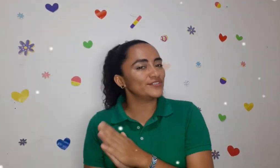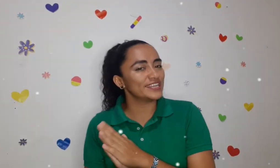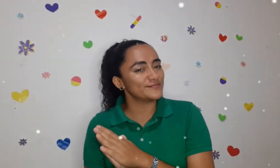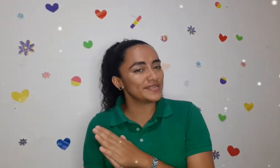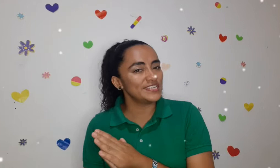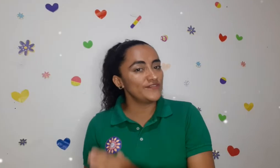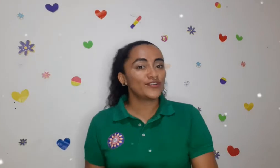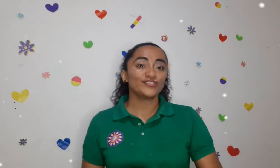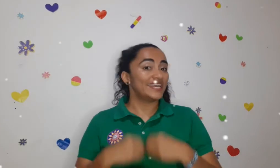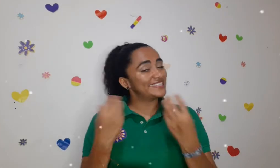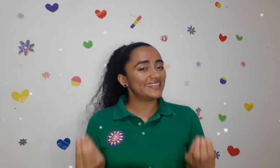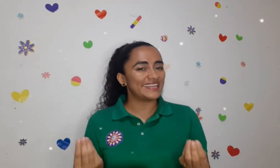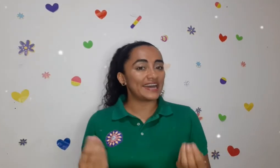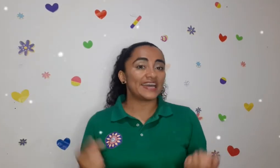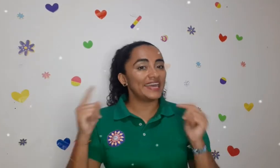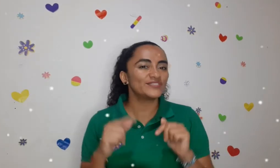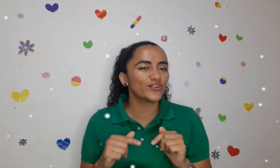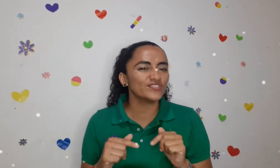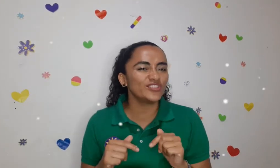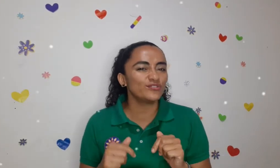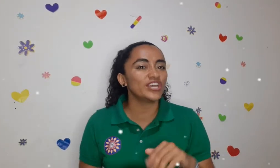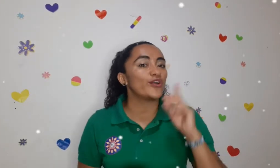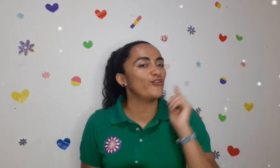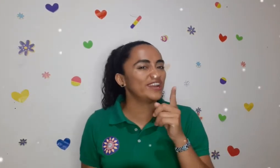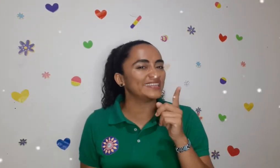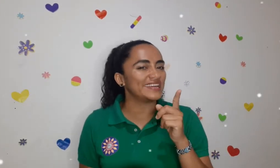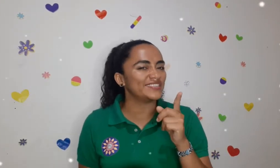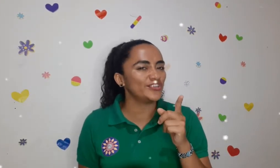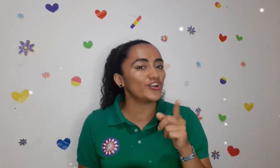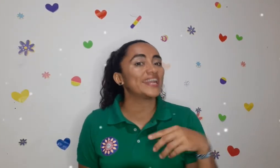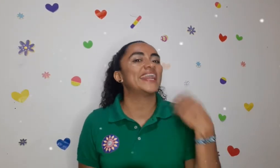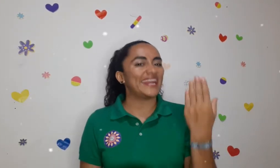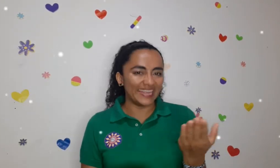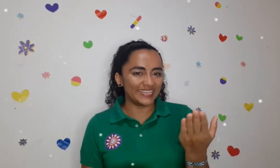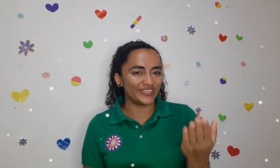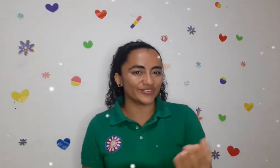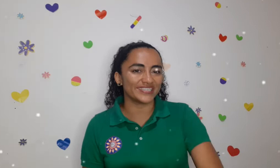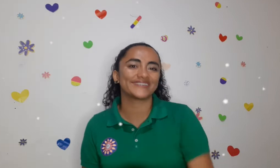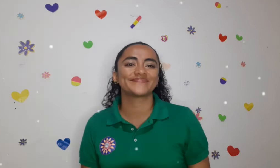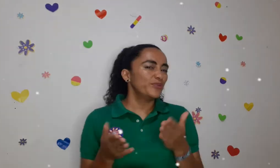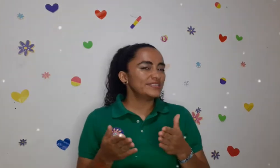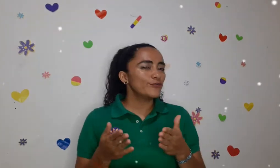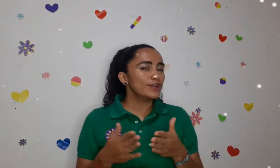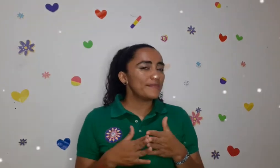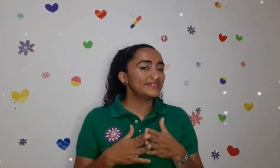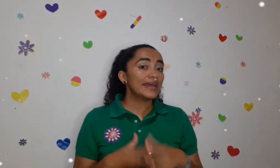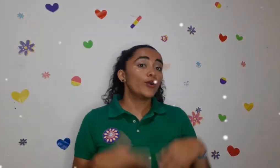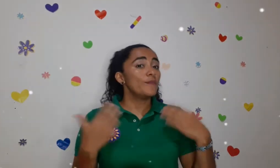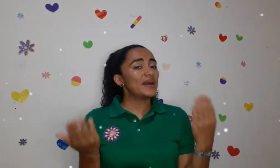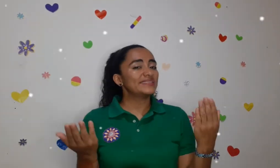específicos, etc. Esto constituye una tradición religiosa. Muy seguramente comparten